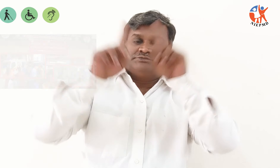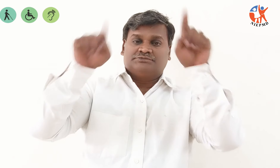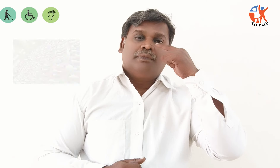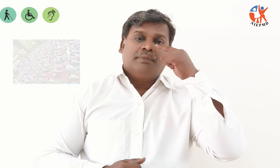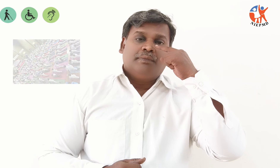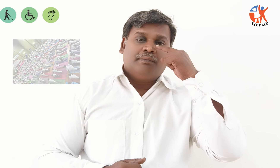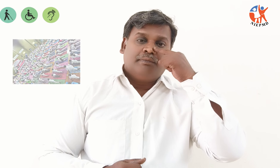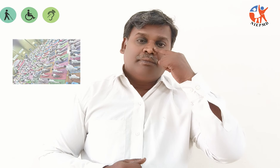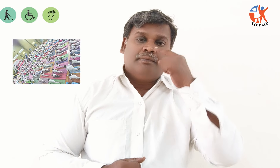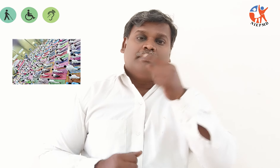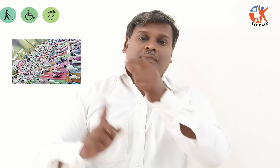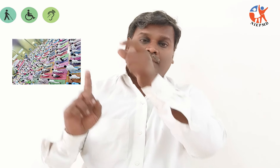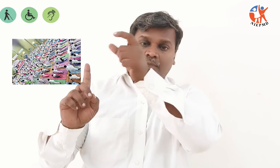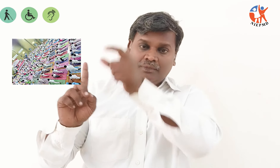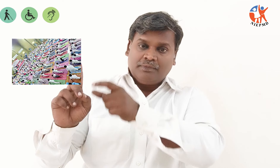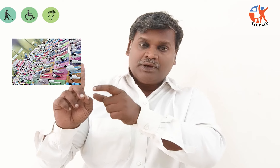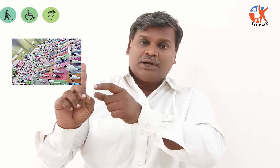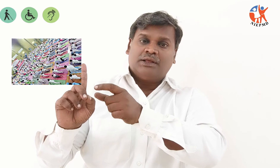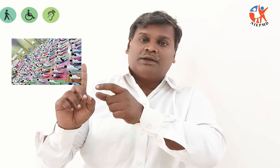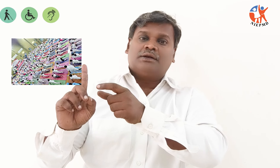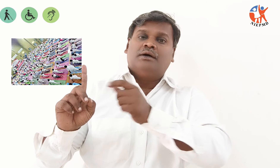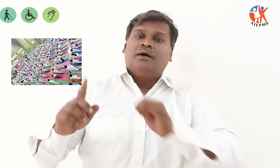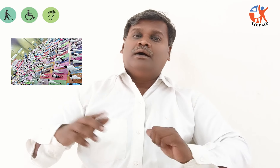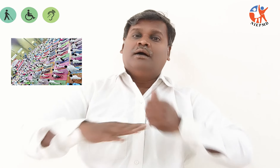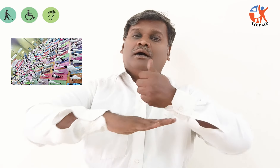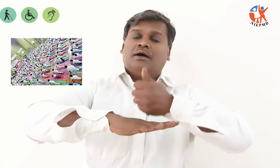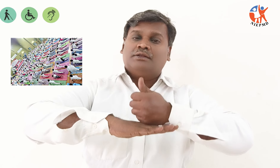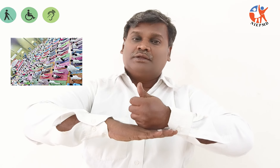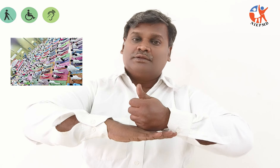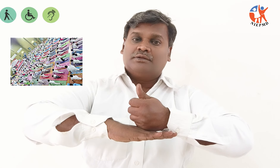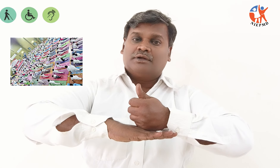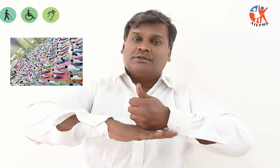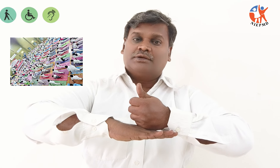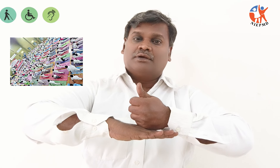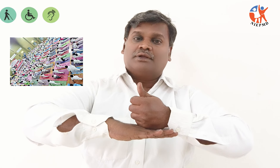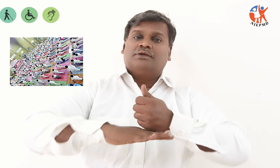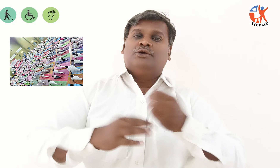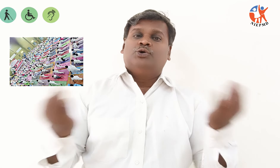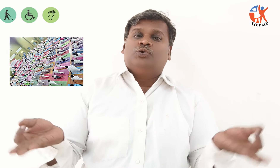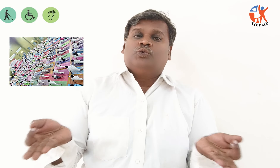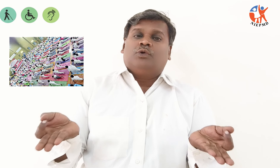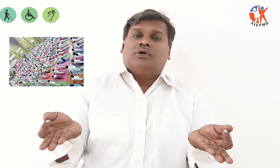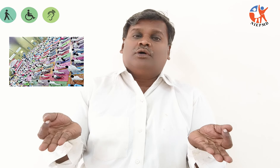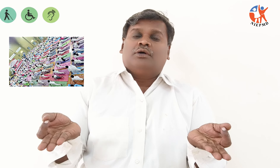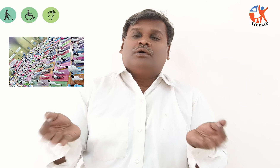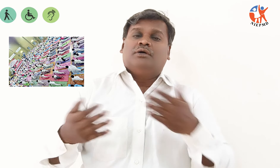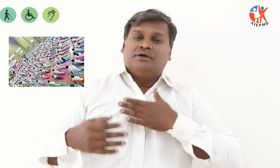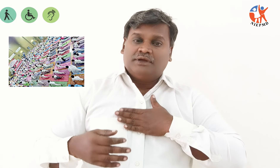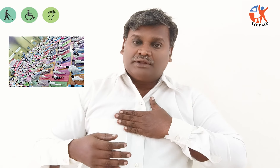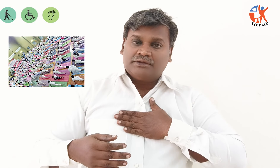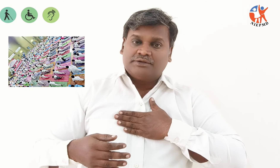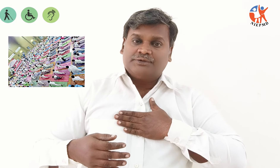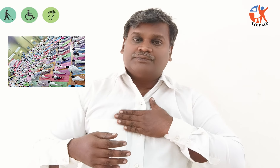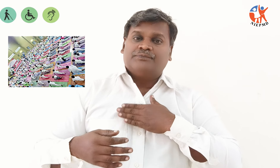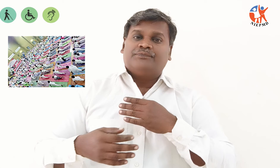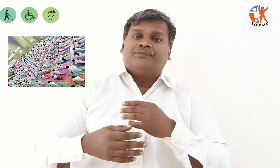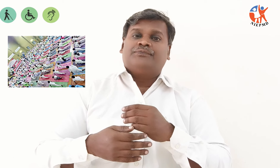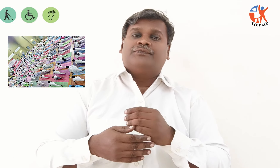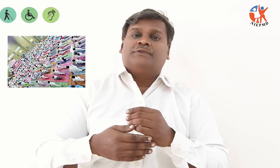மகலி ரதிகாரத்து காக யோகா தனக்கும் சமுகத்துக்குமான யோகா என்று கருப்புருளில் என்று உளக முழுவதும் யோகா தினம்